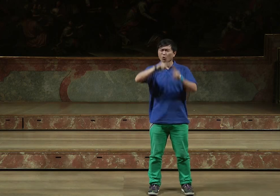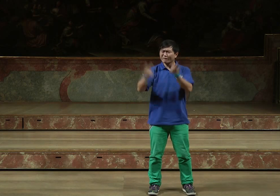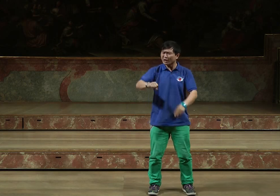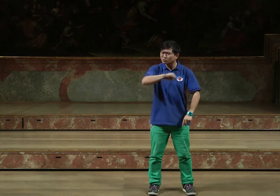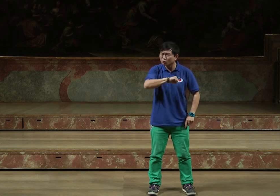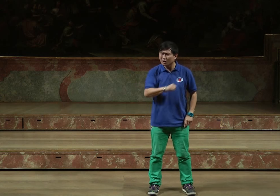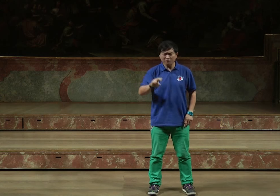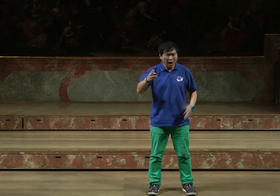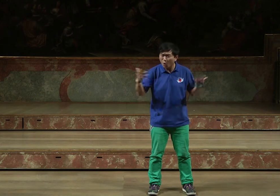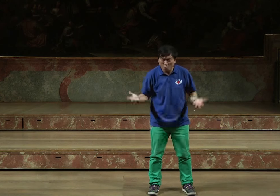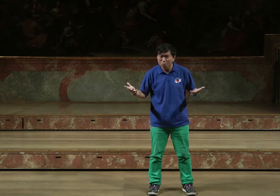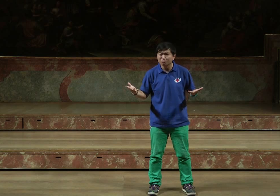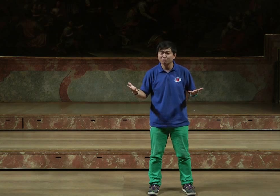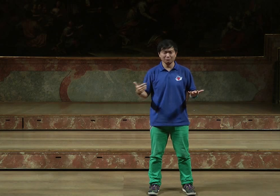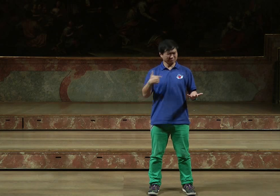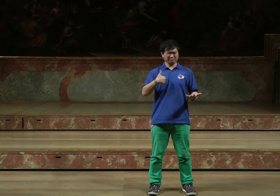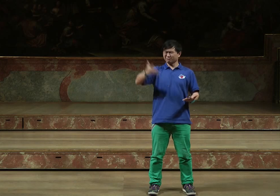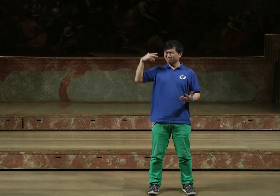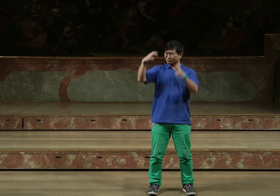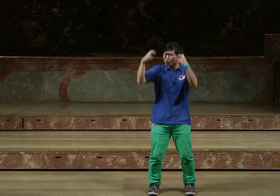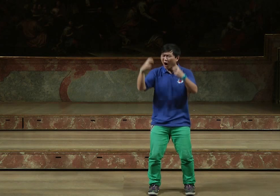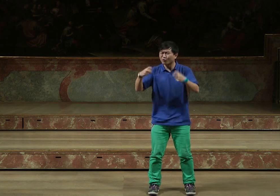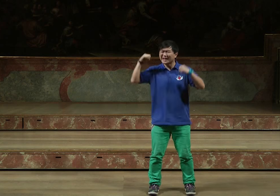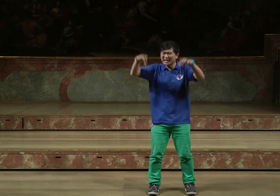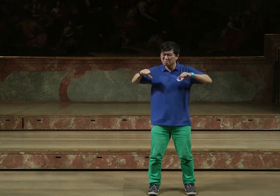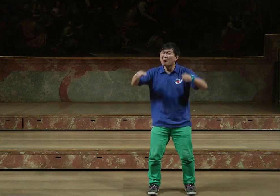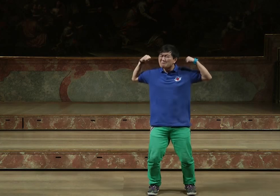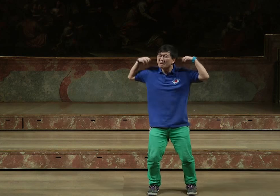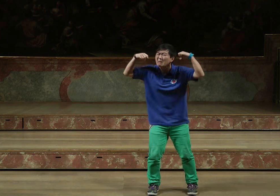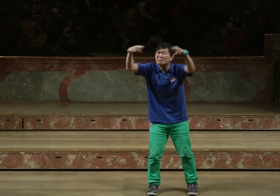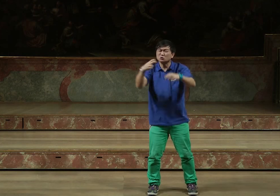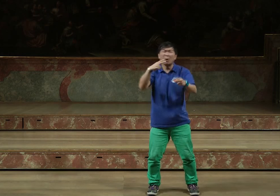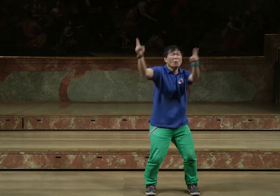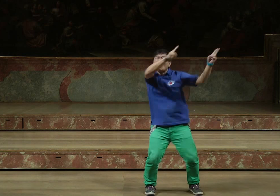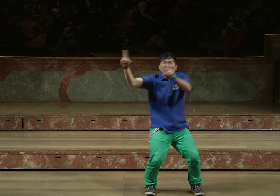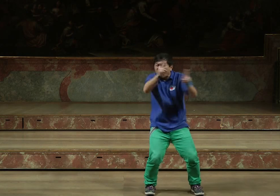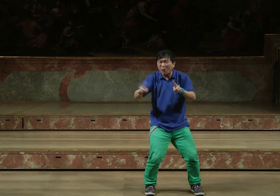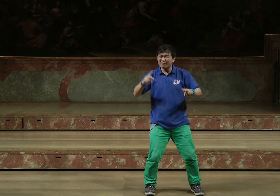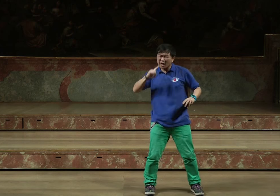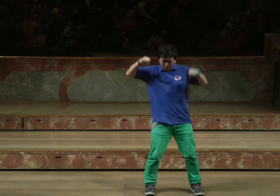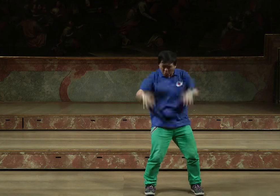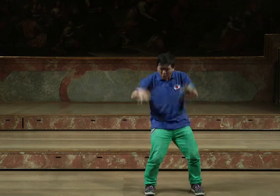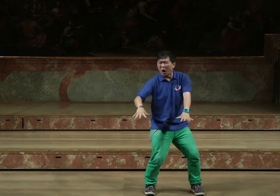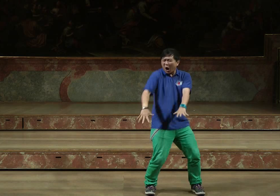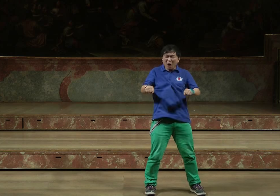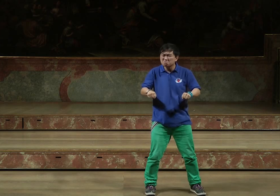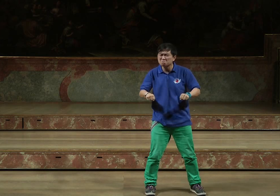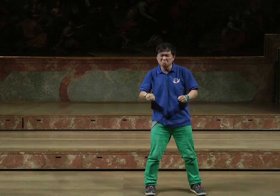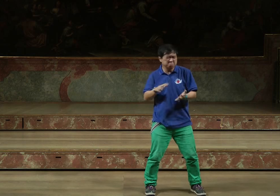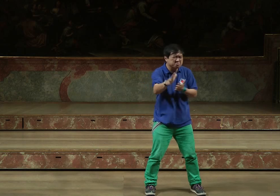Ich war in letzter Zeit, habe ich mich mit der Umwelt beschäftigt. Warum? Wir saugen an allen Ecken und Enden an Strom